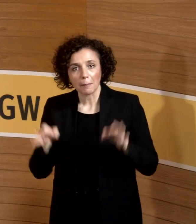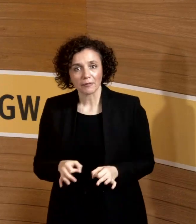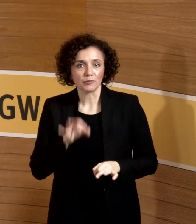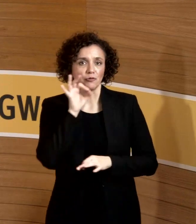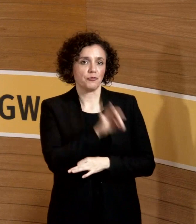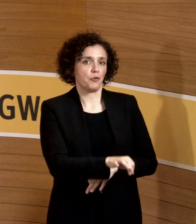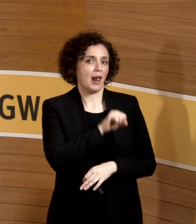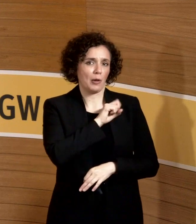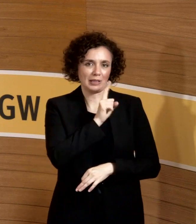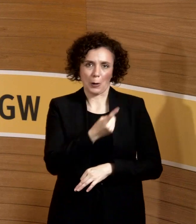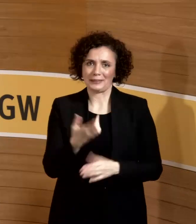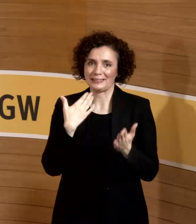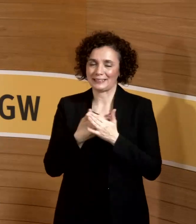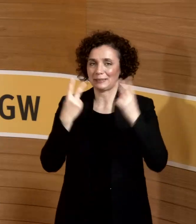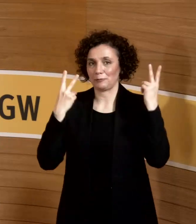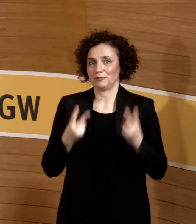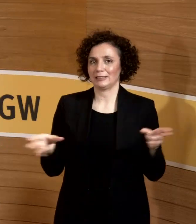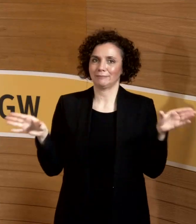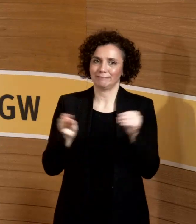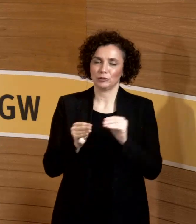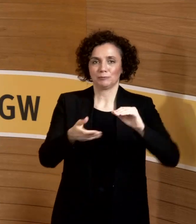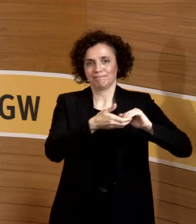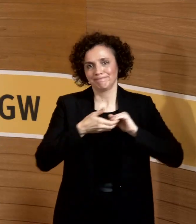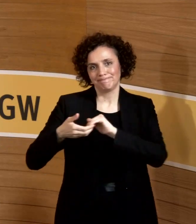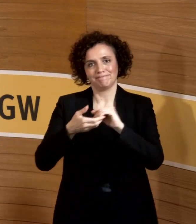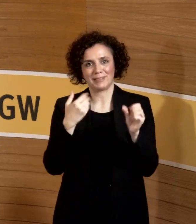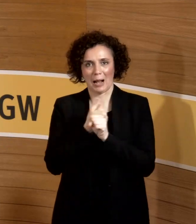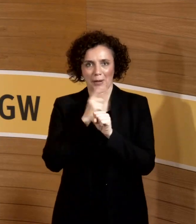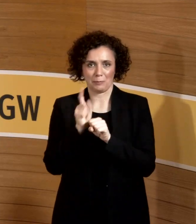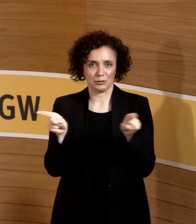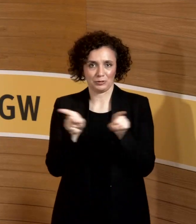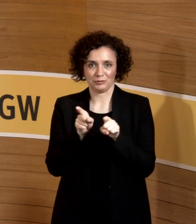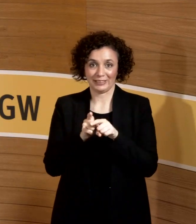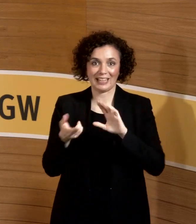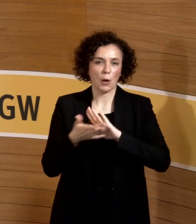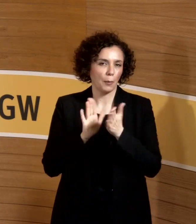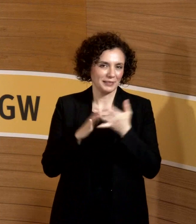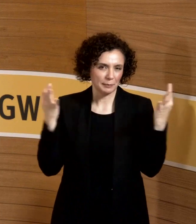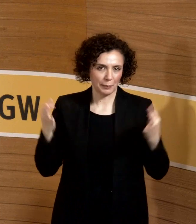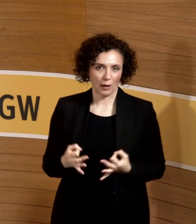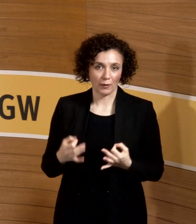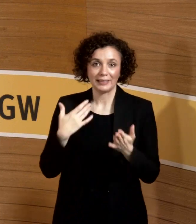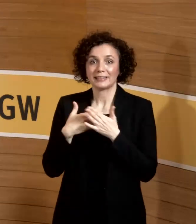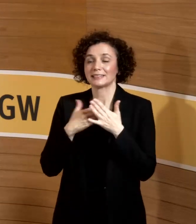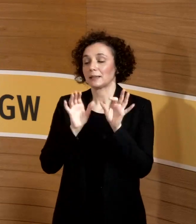stellt, ist auch keinem geholfen. Also man muss irgendwie so einen Mittelweg finden. Und je mehr man die Schwangere